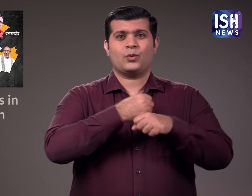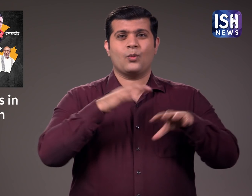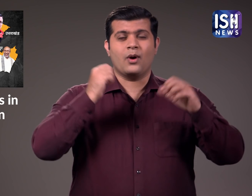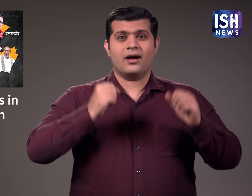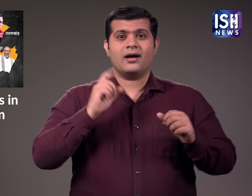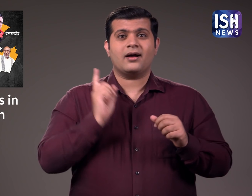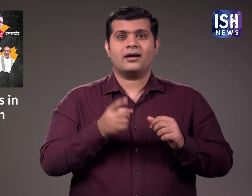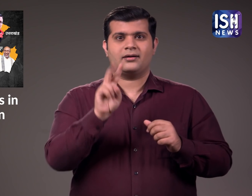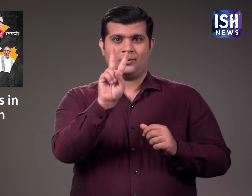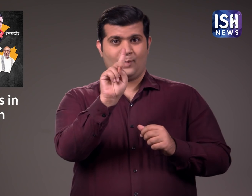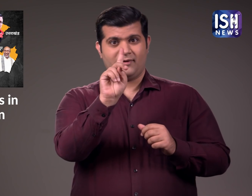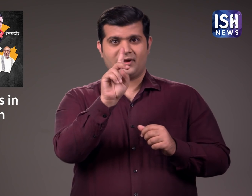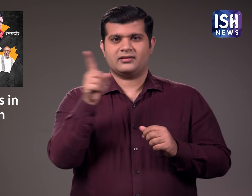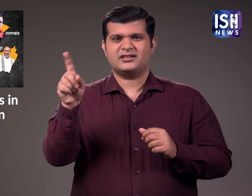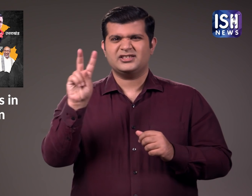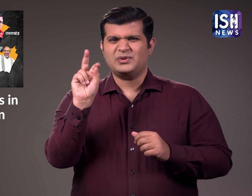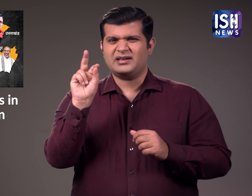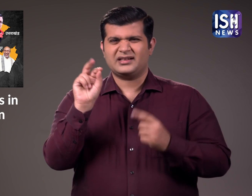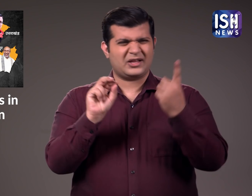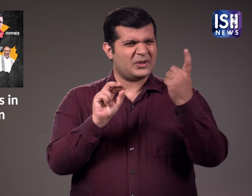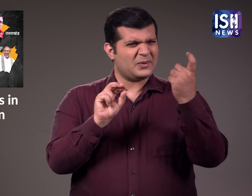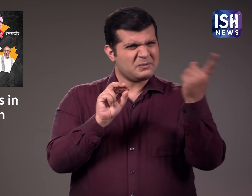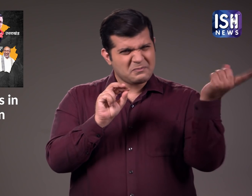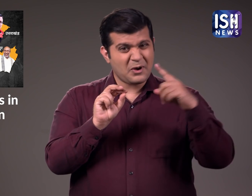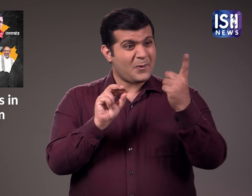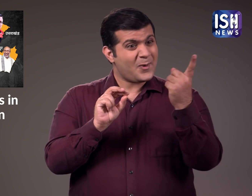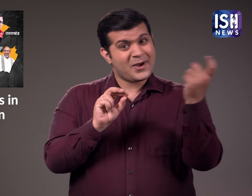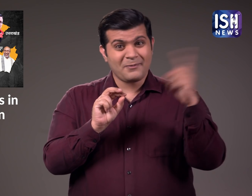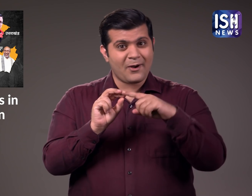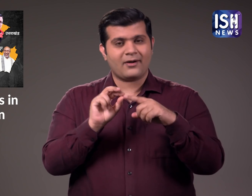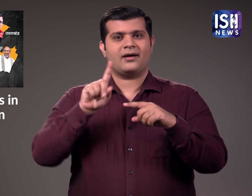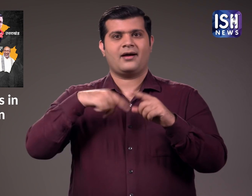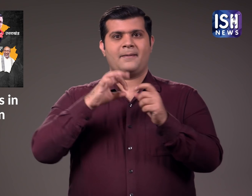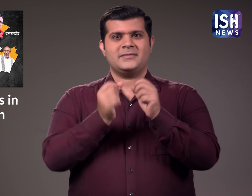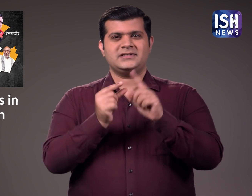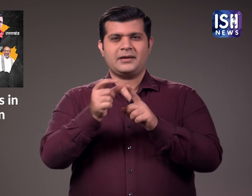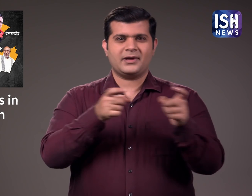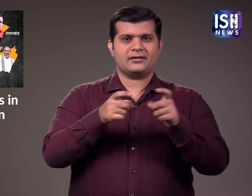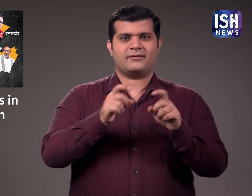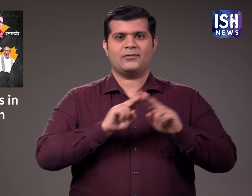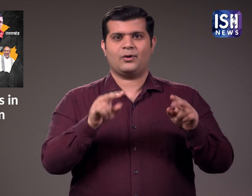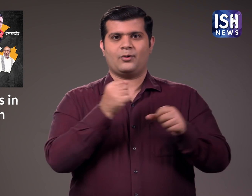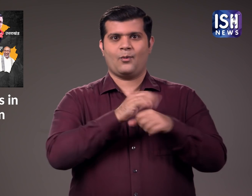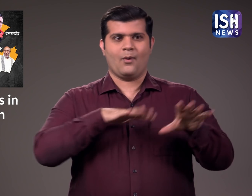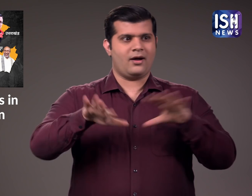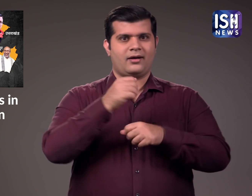बहुमत से एक कम एक और सीट से उन्हें सरकार बनाने में मदद मिलती